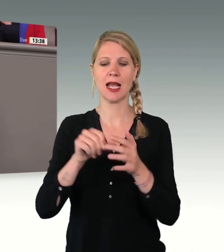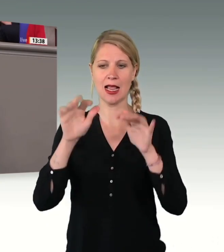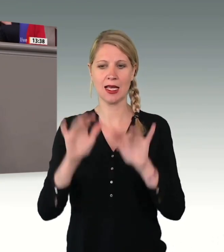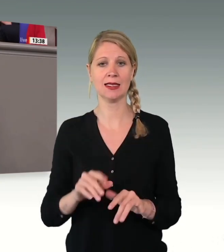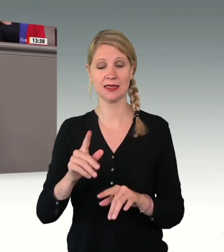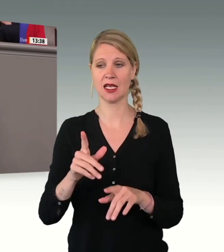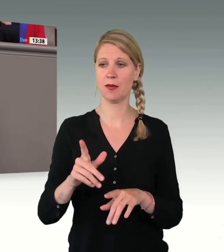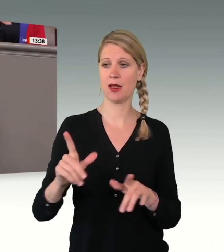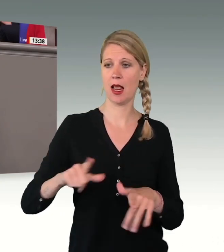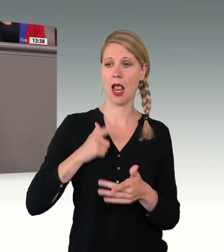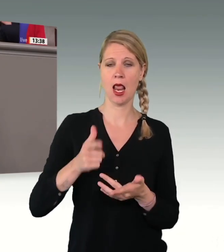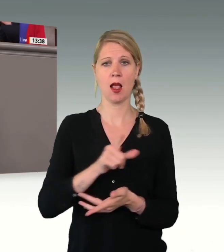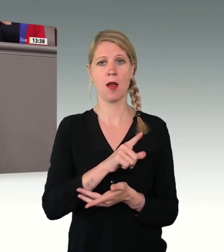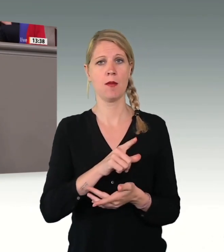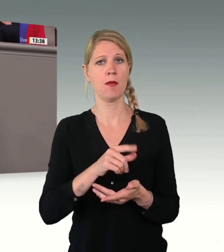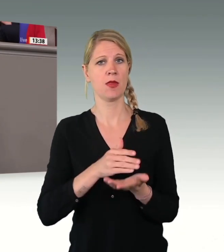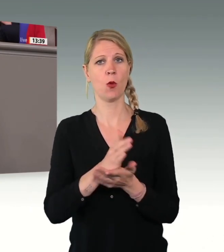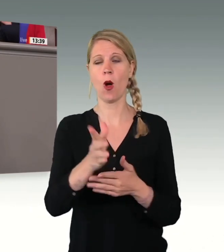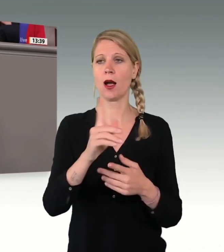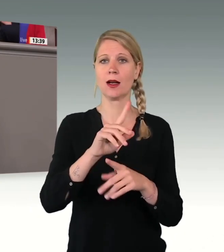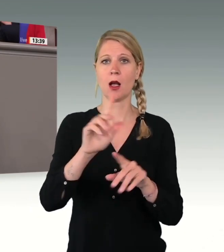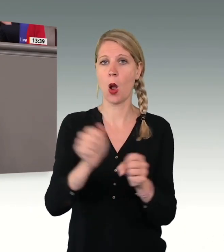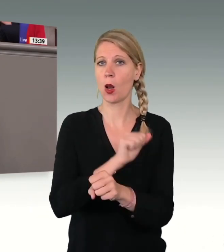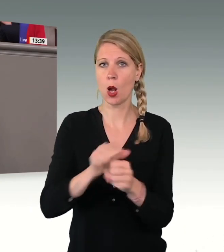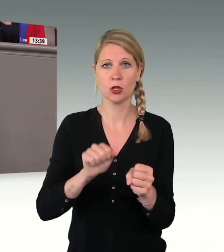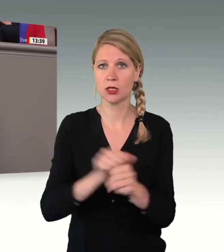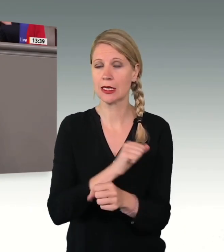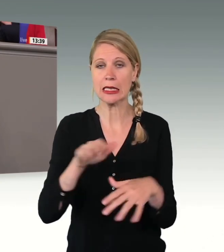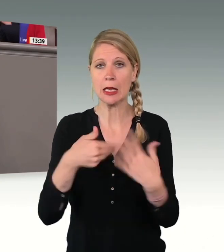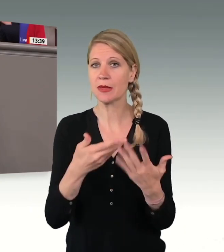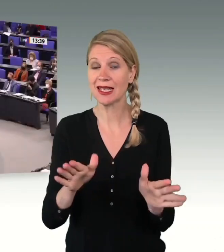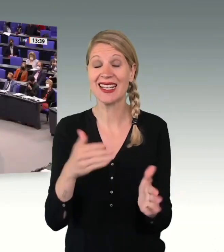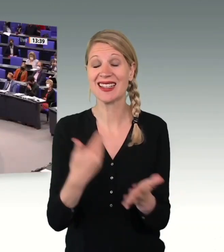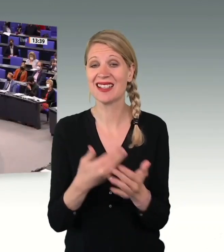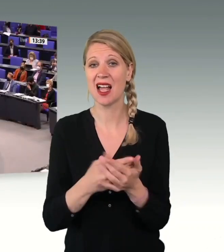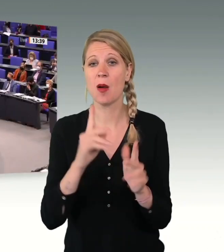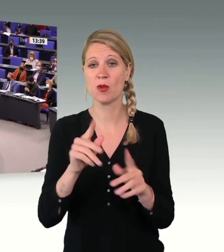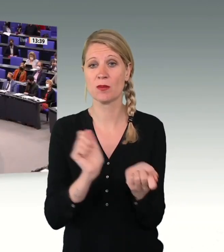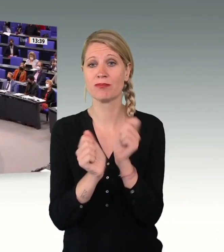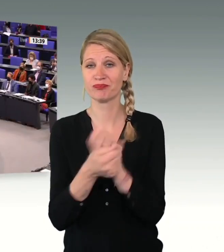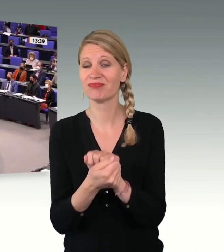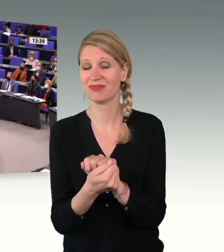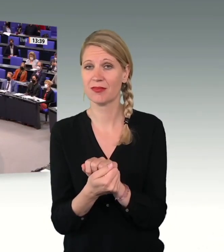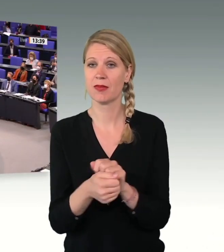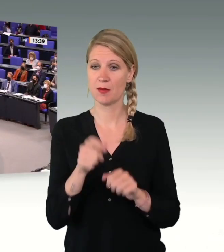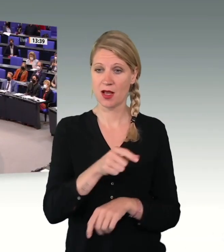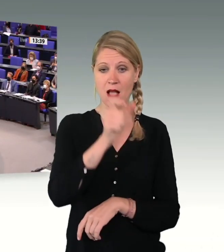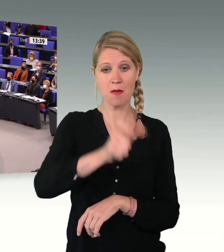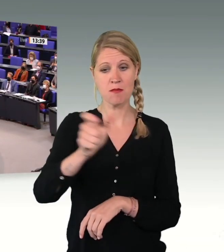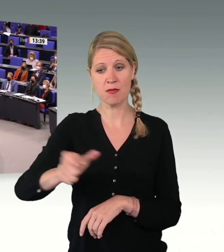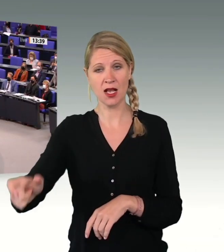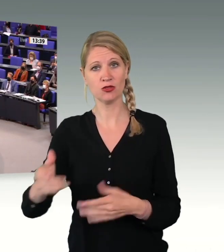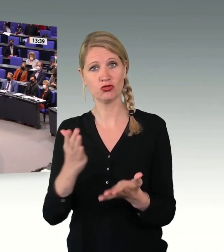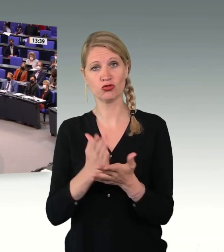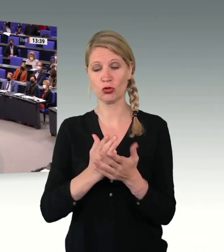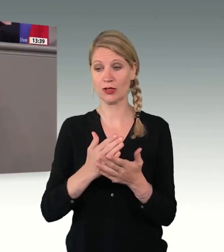AZR, wie es Frau Pollard vorgeschlagen hat, ist deshalb dringend notwendig. Überwiegend leben diese Menschen aber mittlerweile völlig